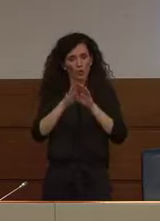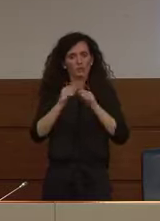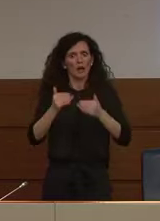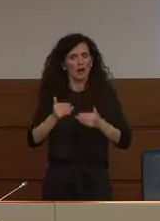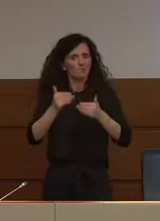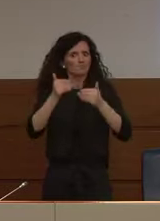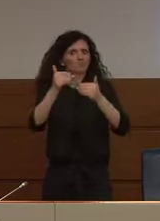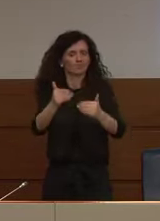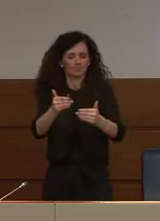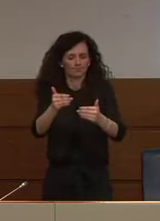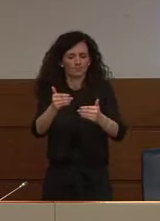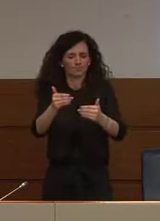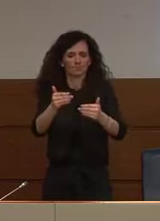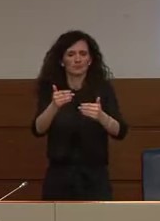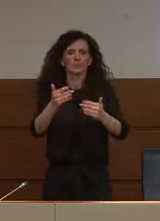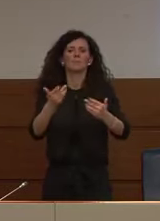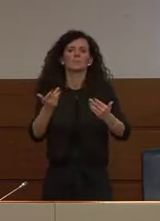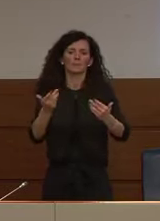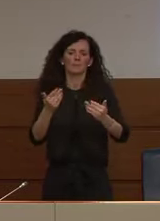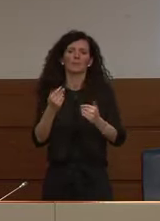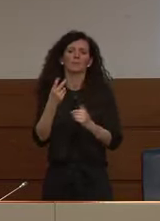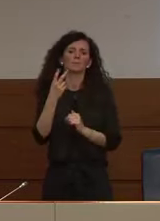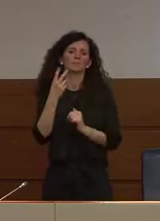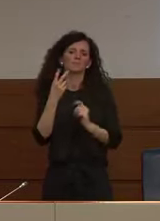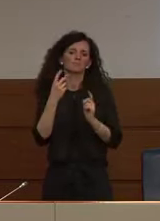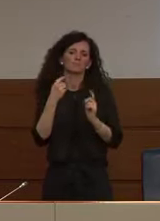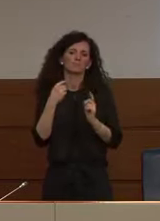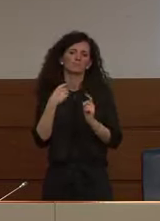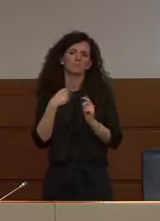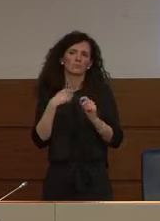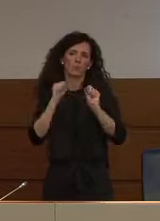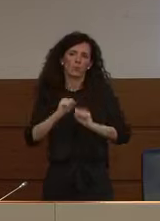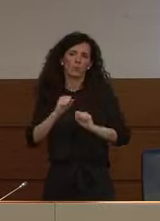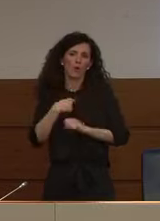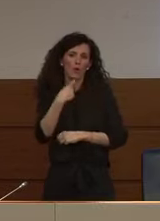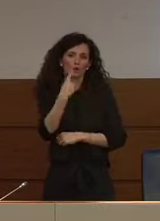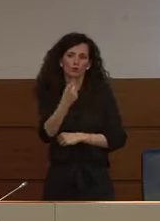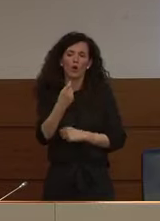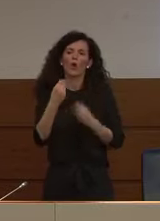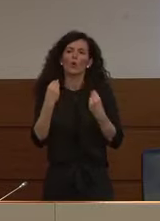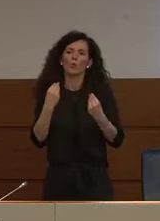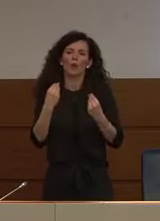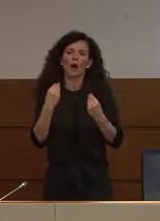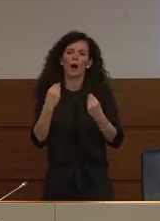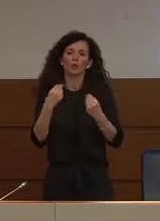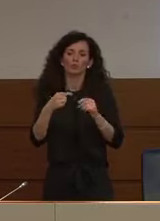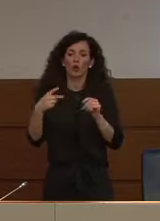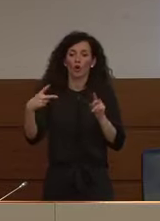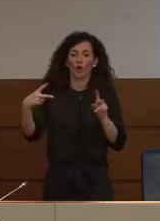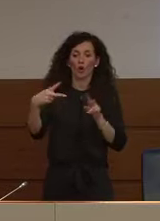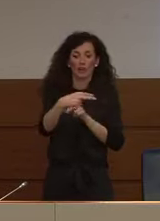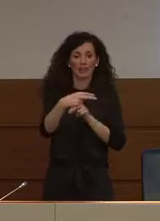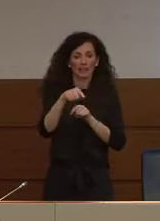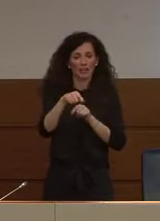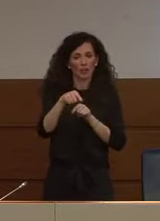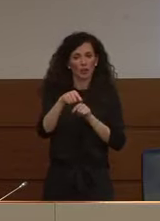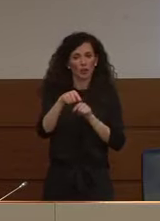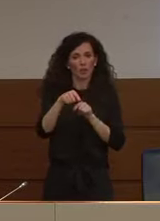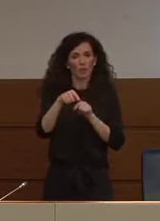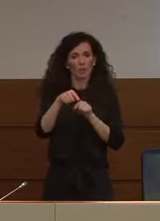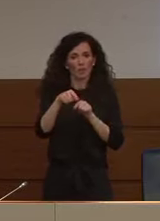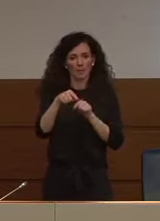ai giorni più vicini a quando scatterà l'eventuale interruzione delle